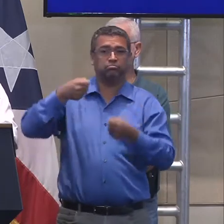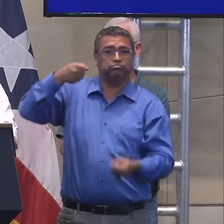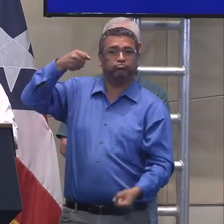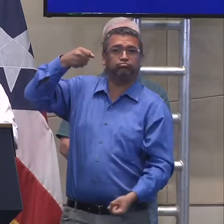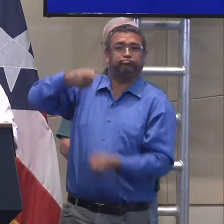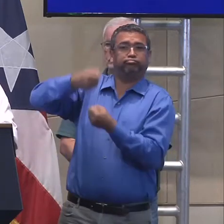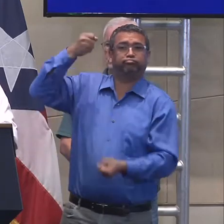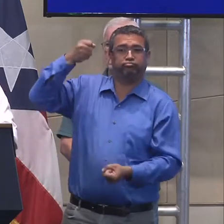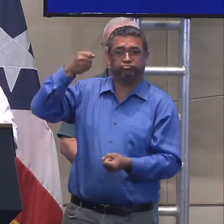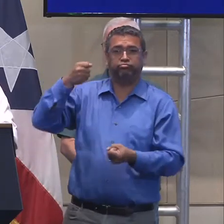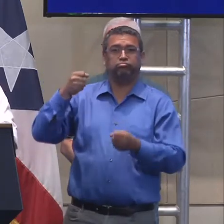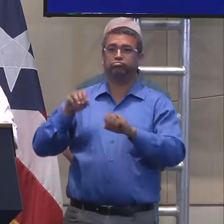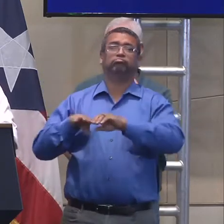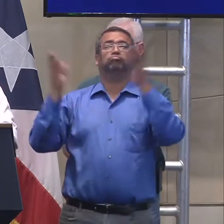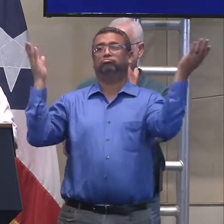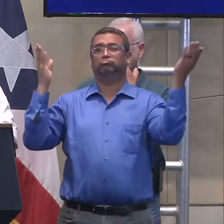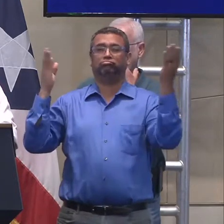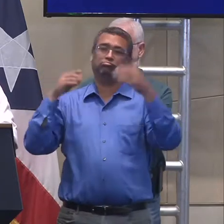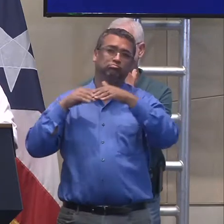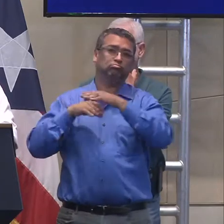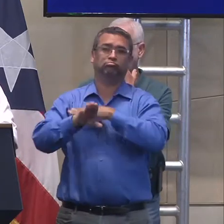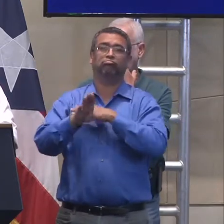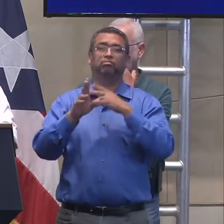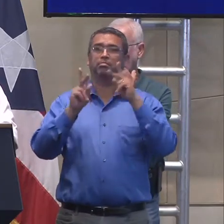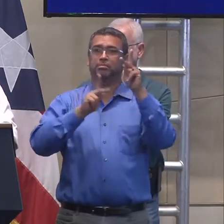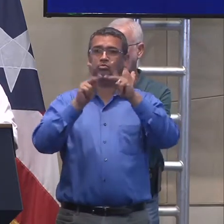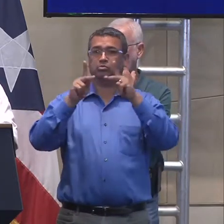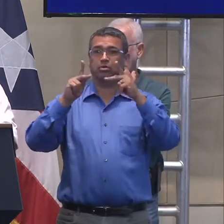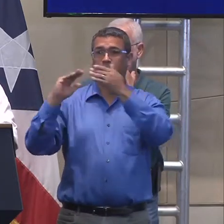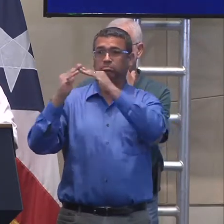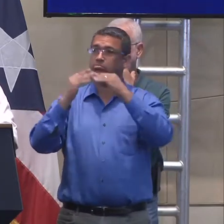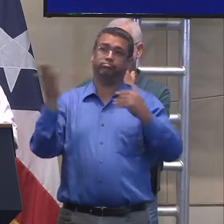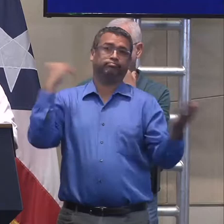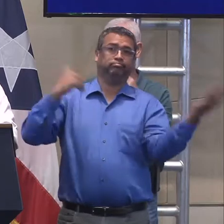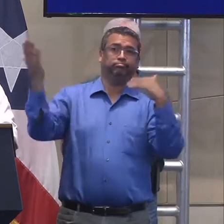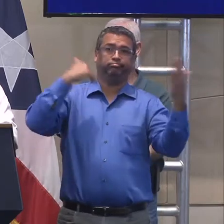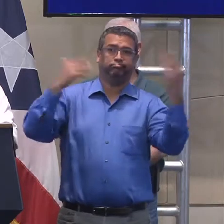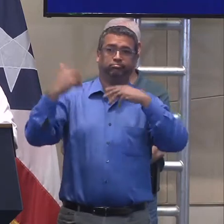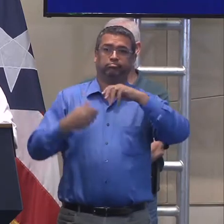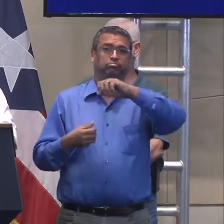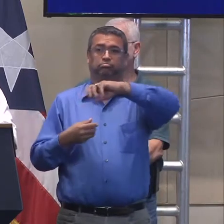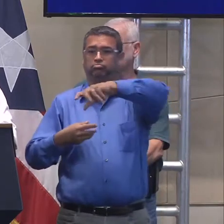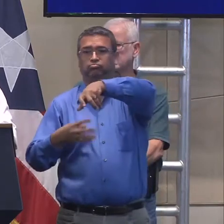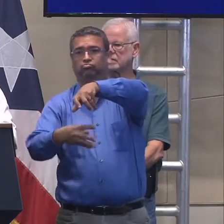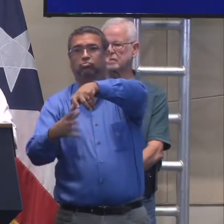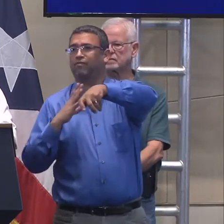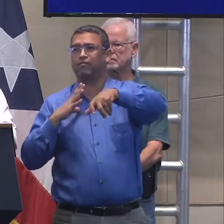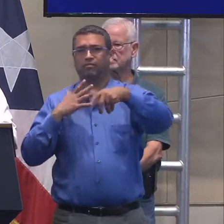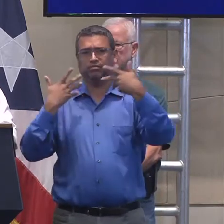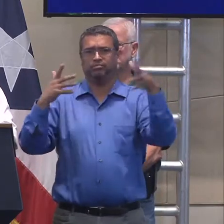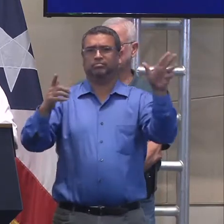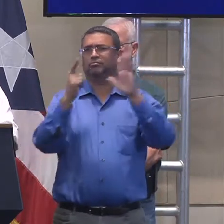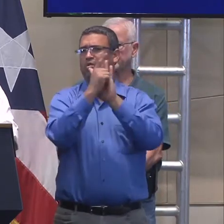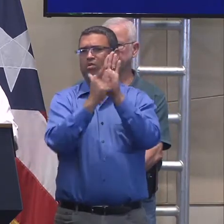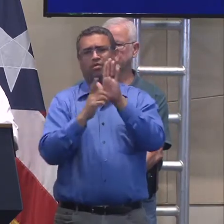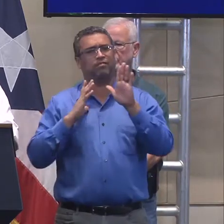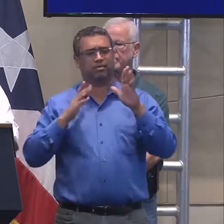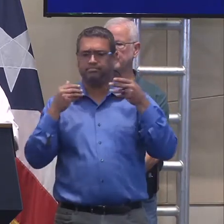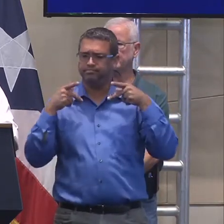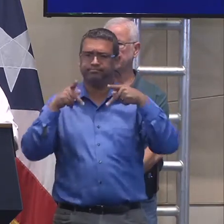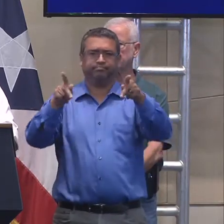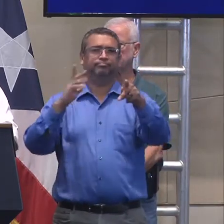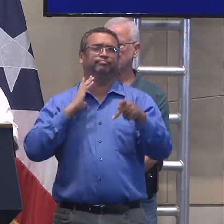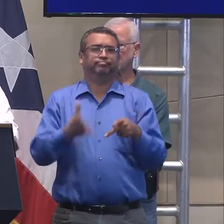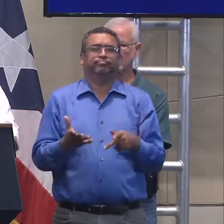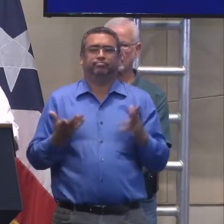y que los conviertan en oasis. Tienen toda la, la autoridad del mundo para poder, para poder hacerlo. Eso va